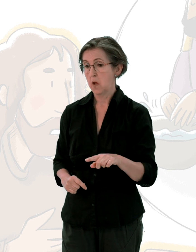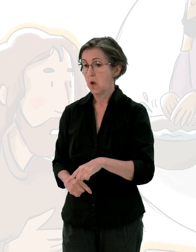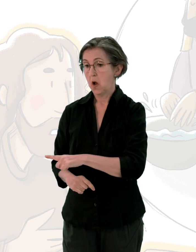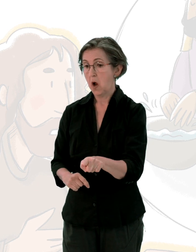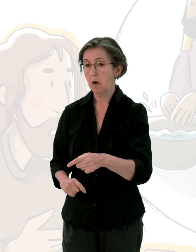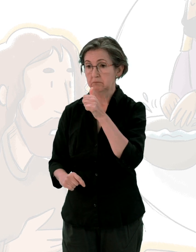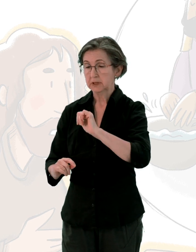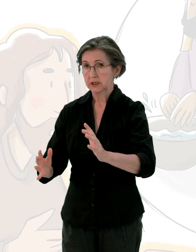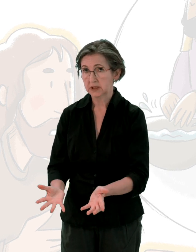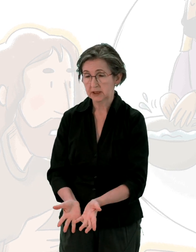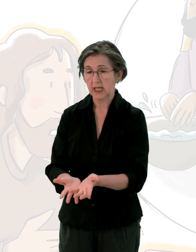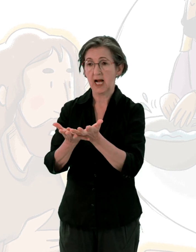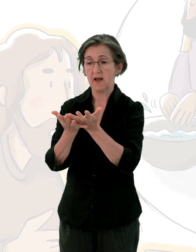mais cela ne vaut rien.